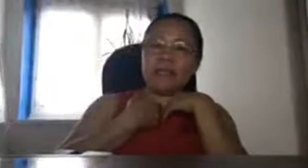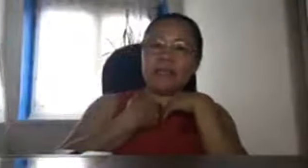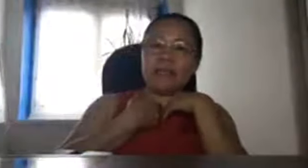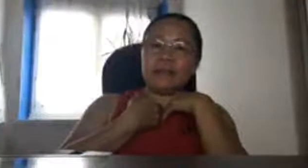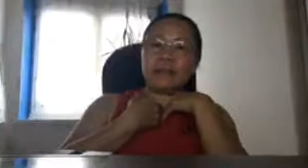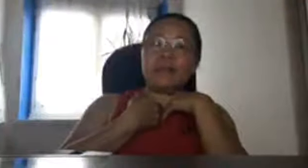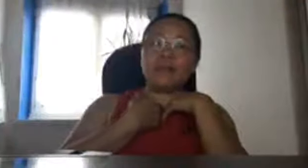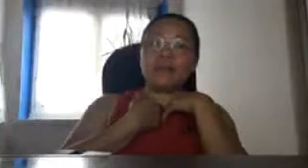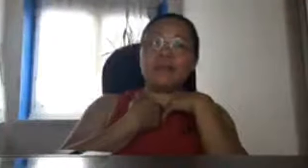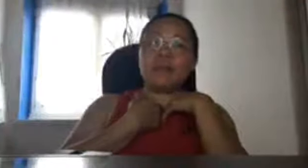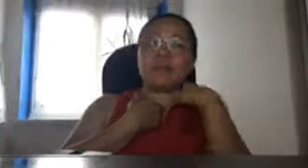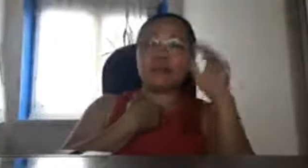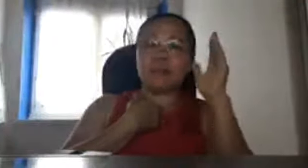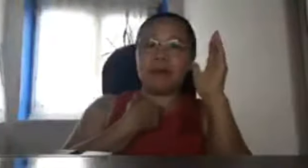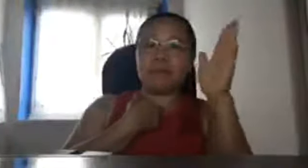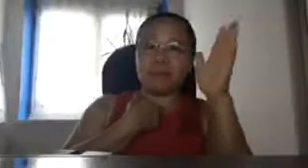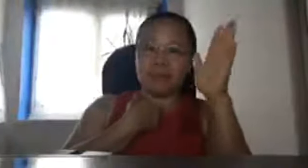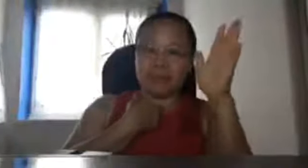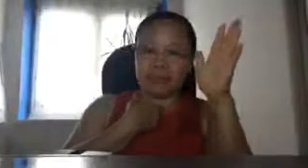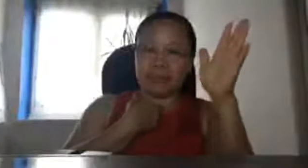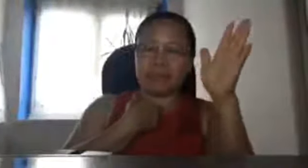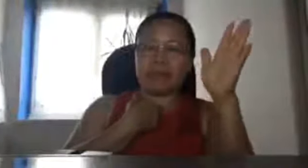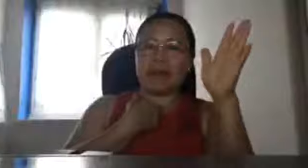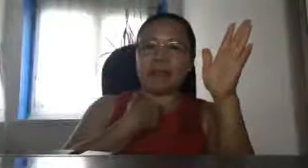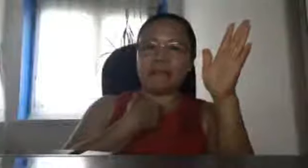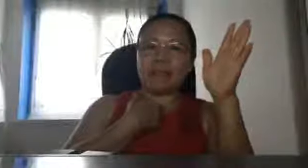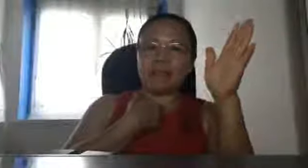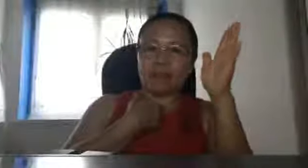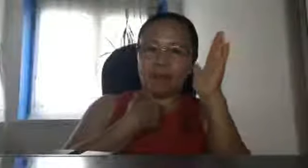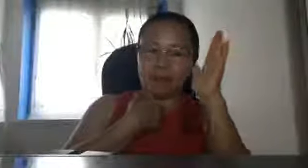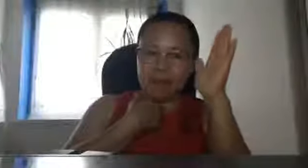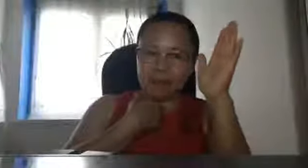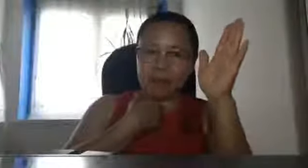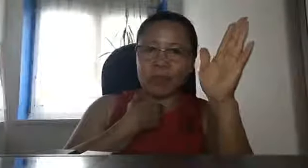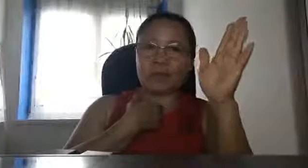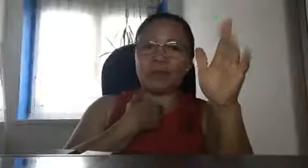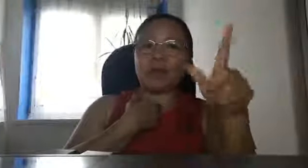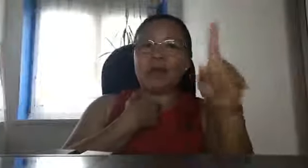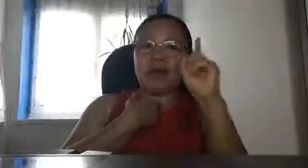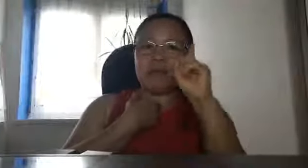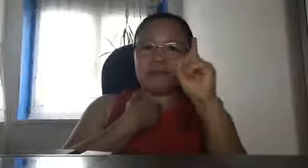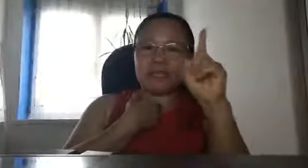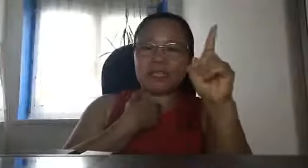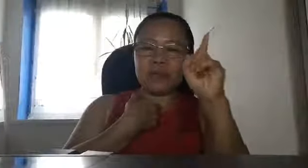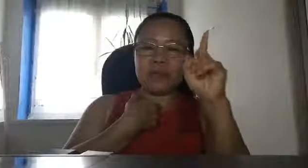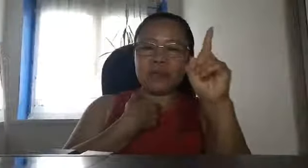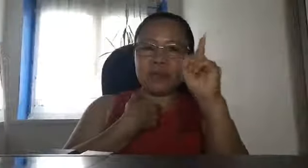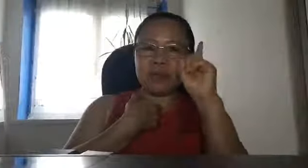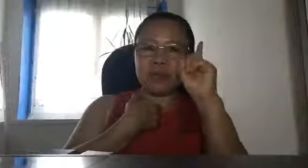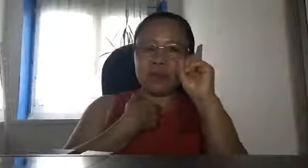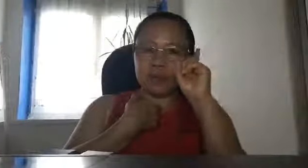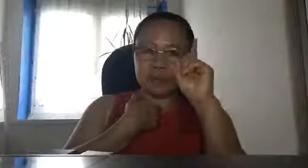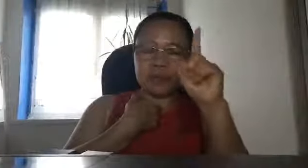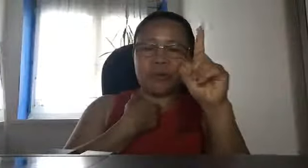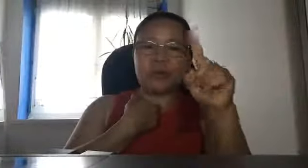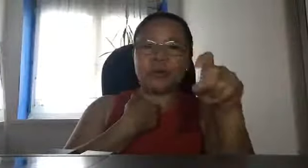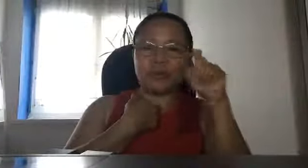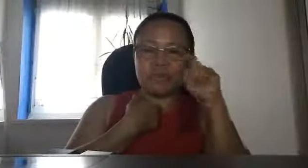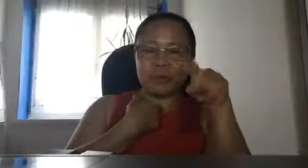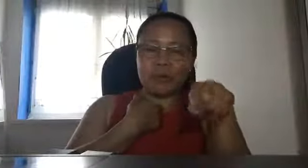produkto po ako ng mama mire sa kumbento ang first po na korso ko dyan po